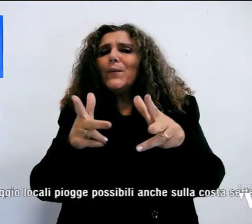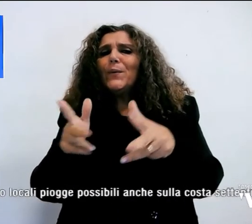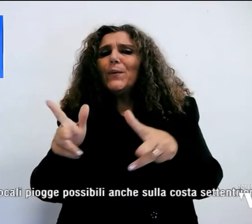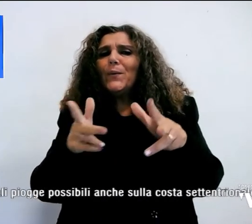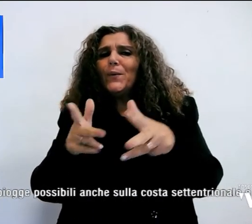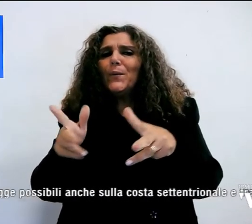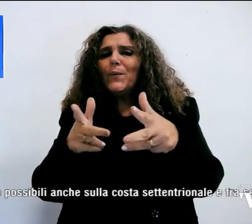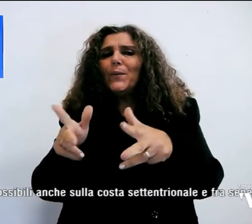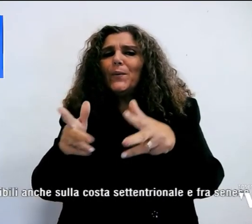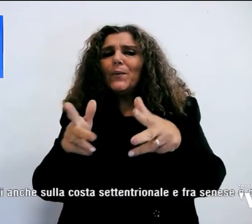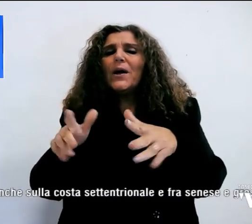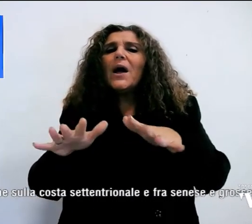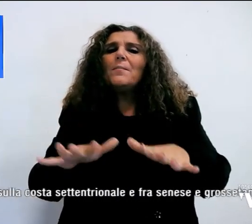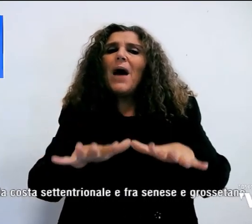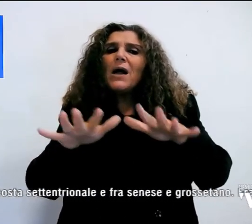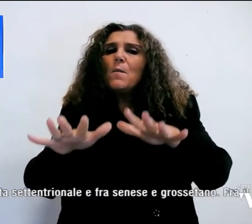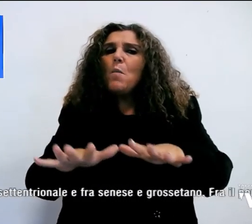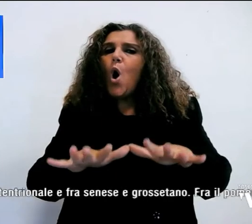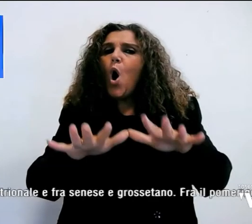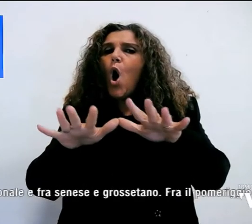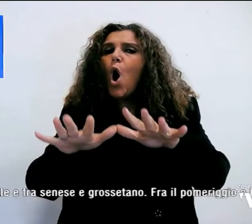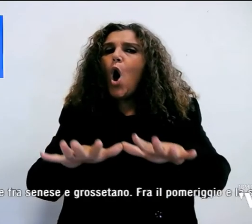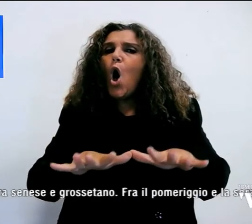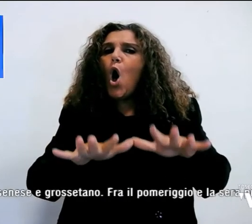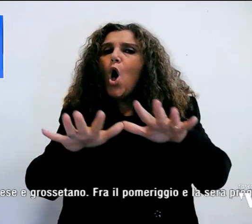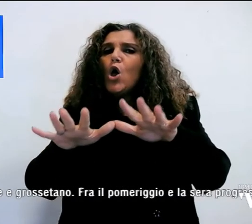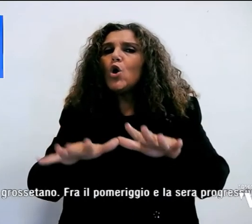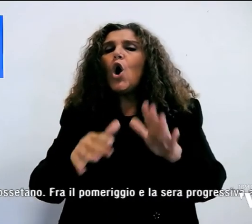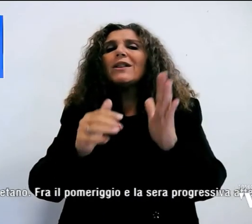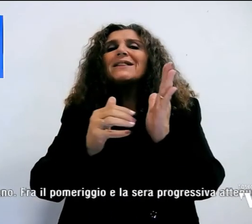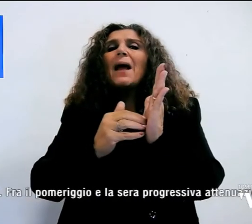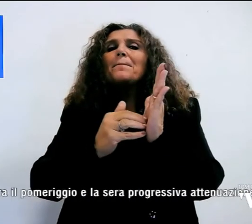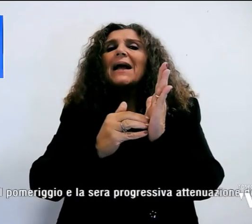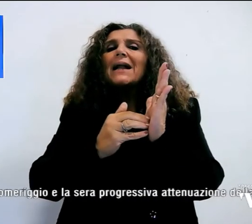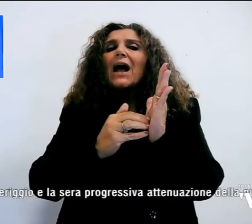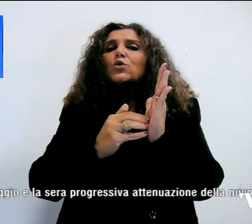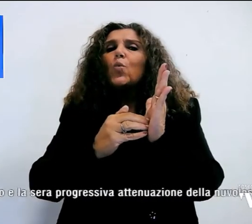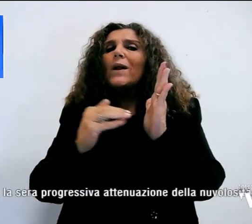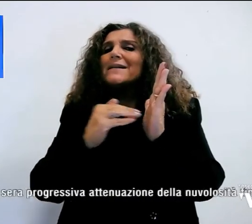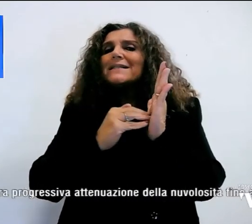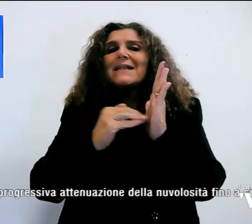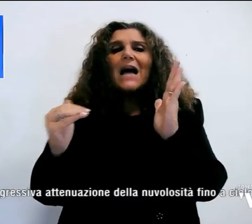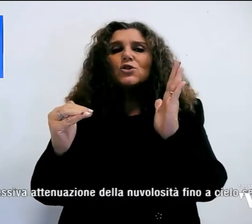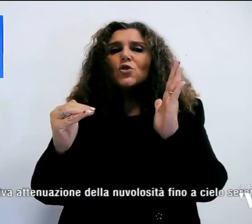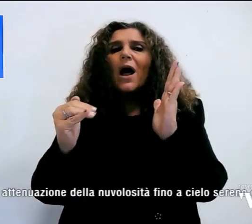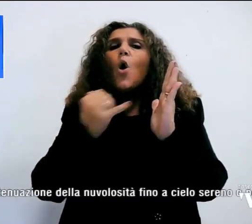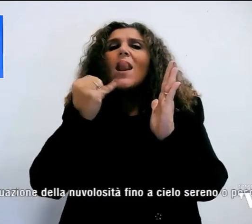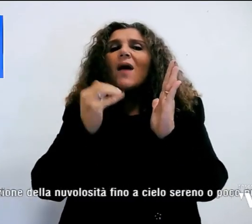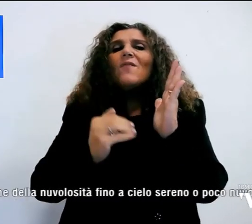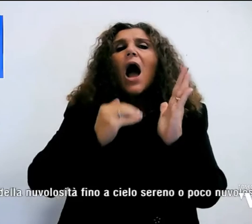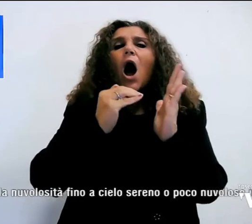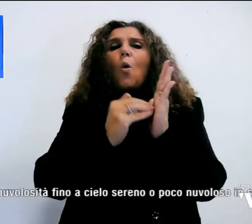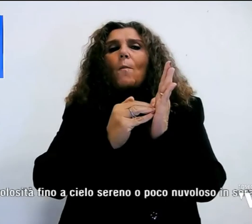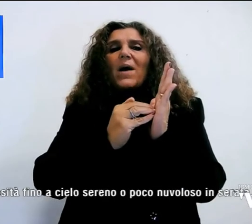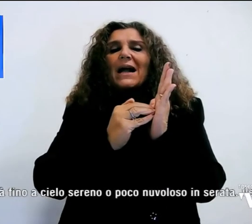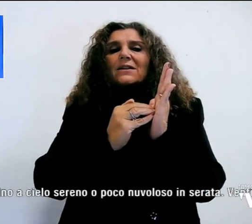poco mossi o mossi, e le temperature sono le minime stazionari o lieve aumento, mentre